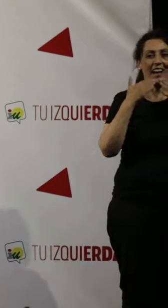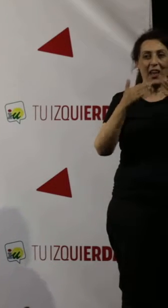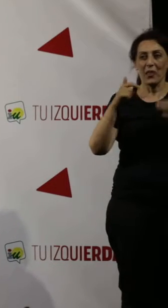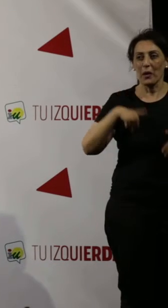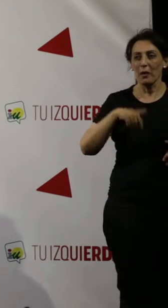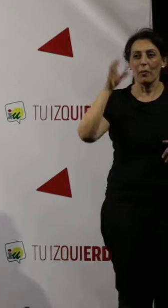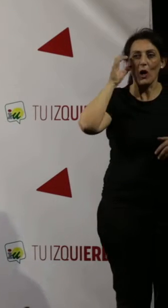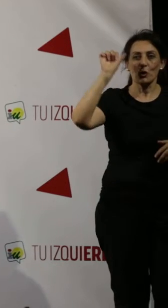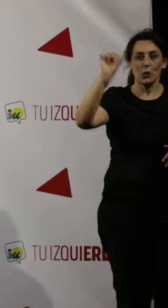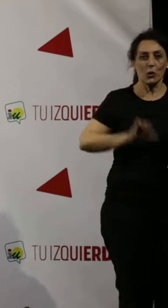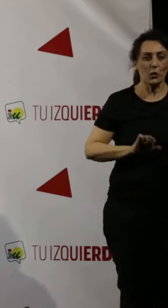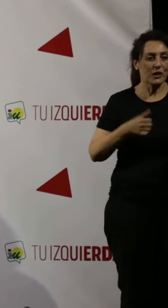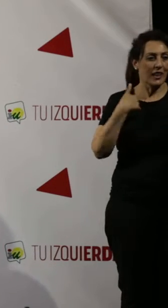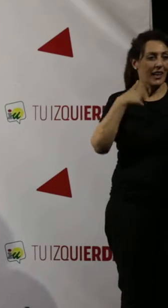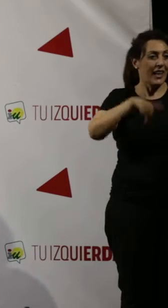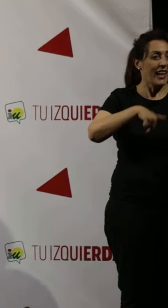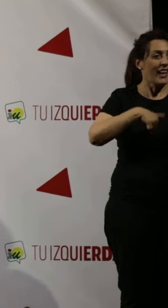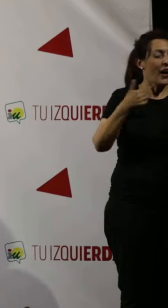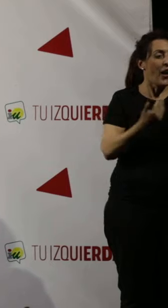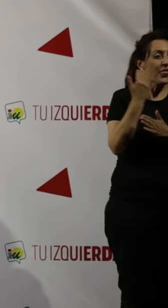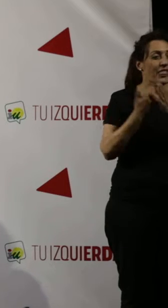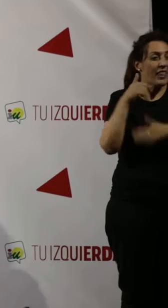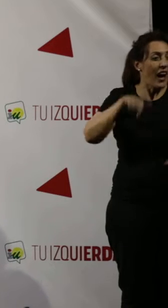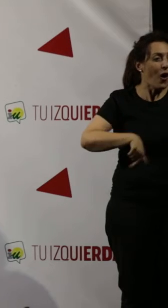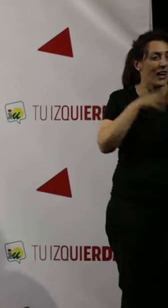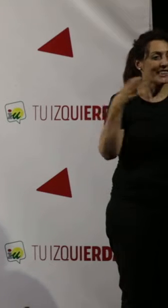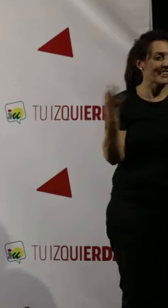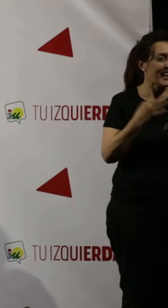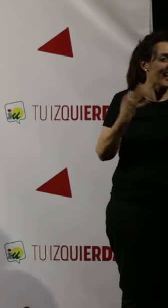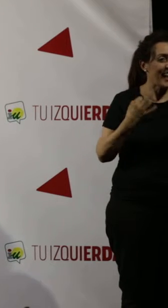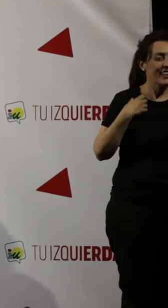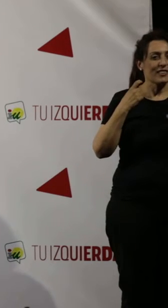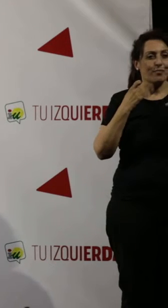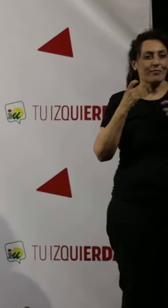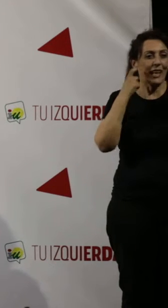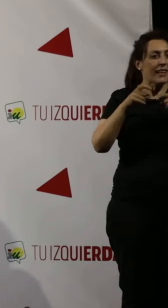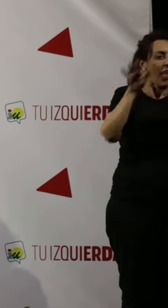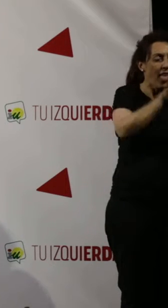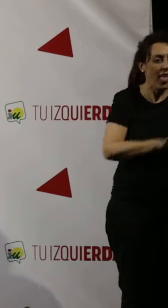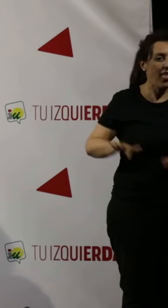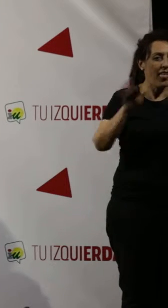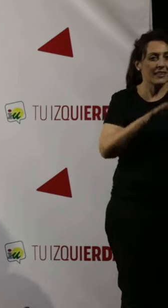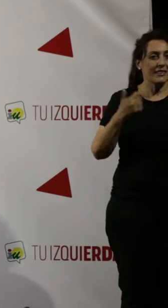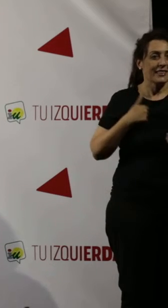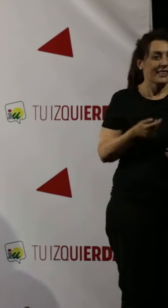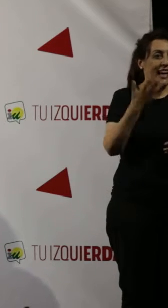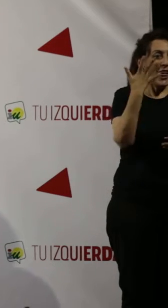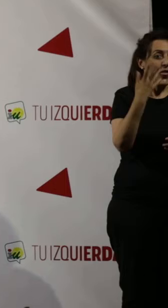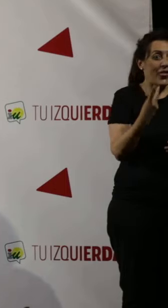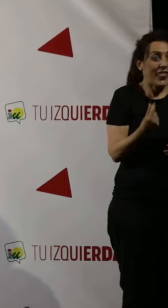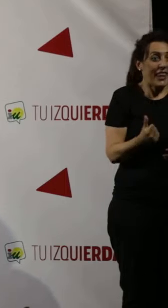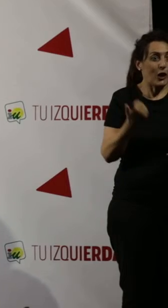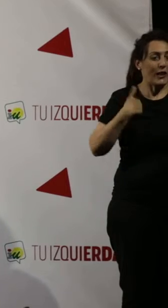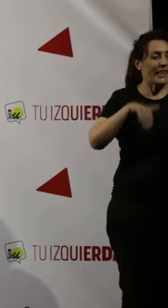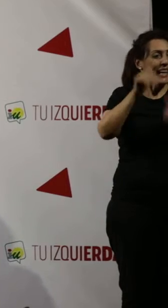que nos escuchen. Porque de eso se trata en estos días. Se trata de persuadir, cuando faltan cinco días